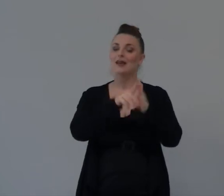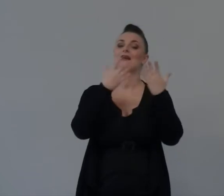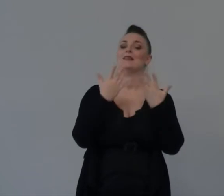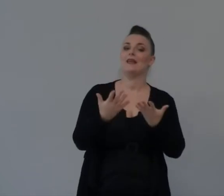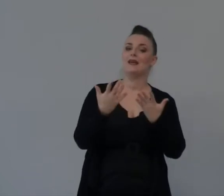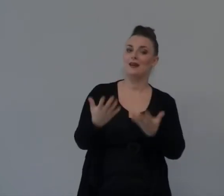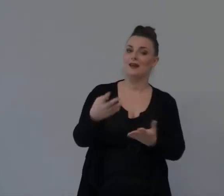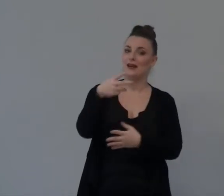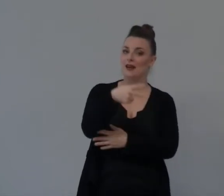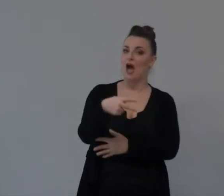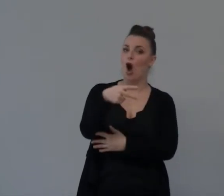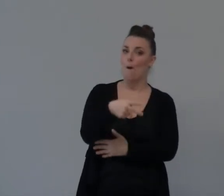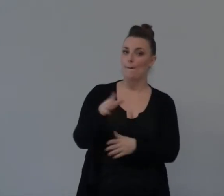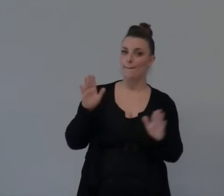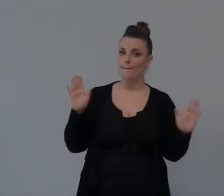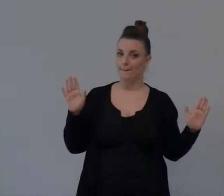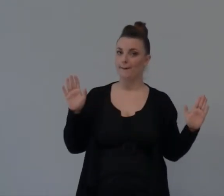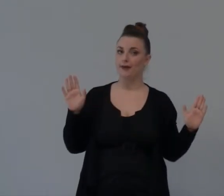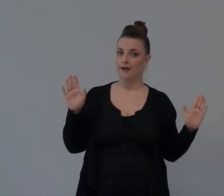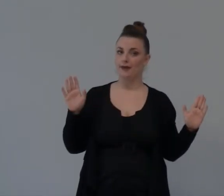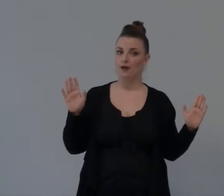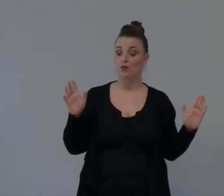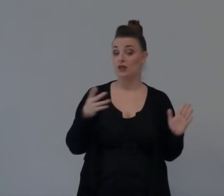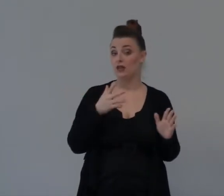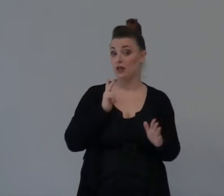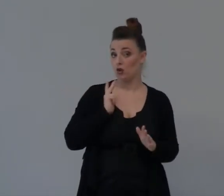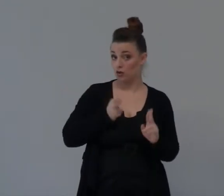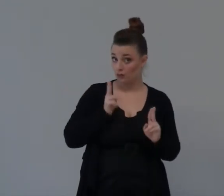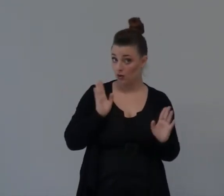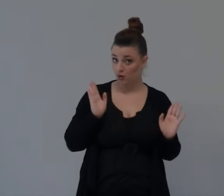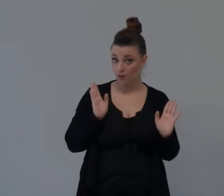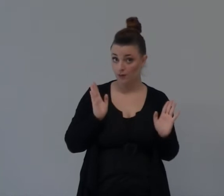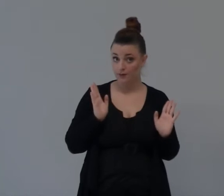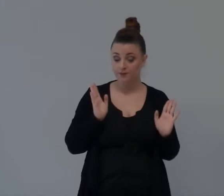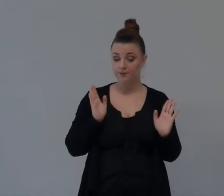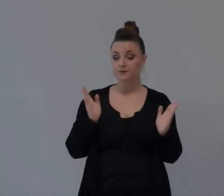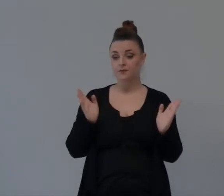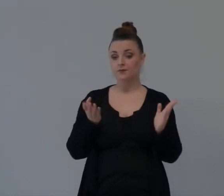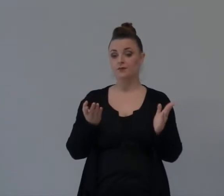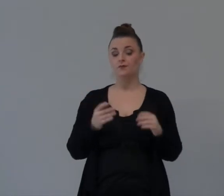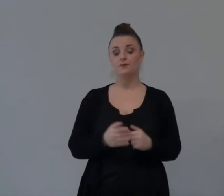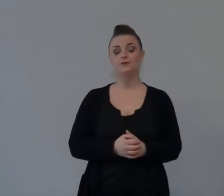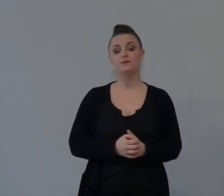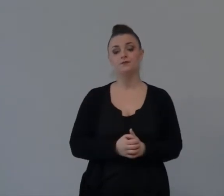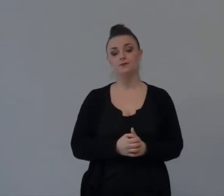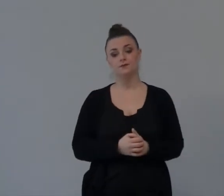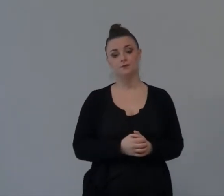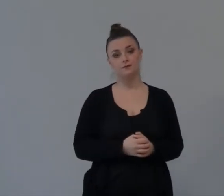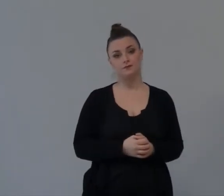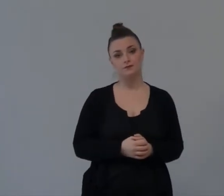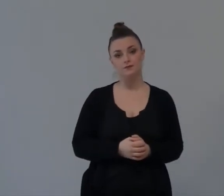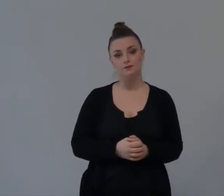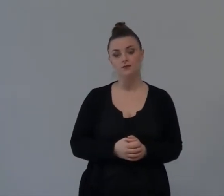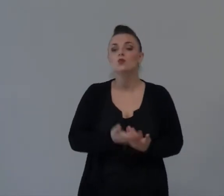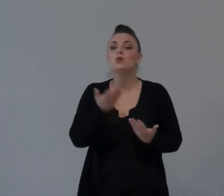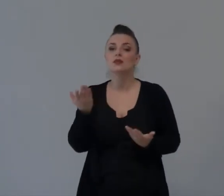Per cui È diventato Ancora Più Ricco E ancora C'è Ricco Ah È stato